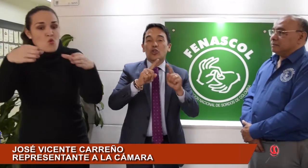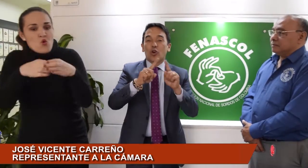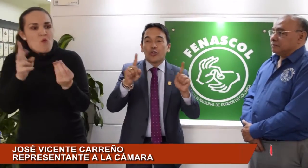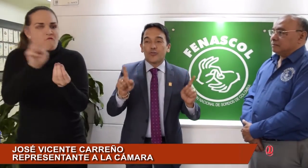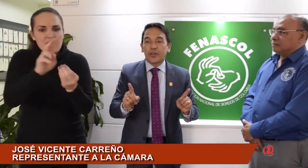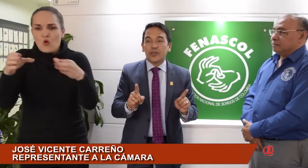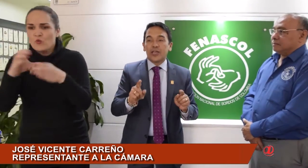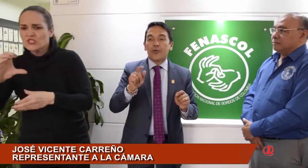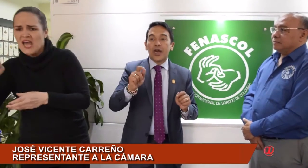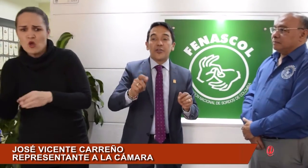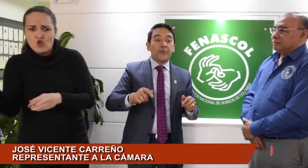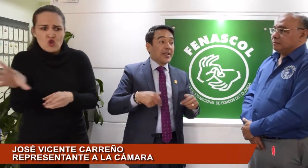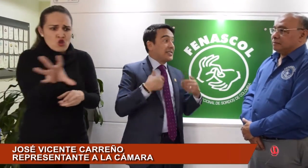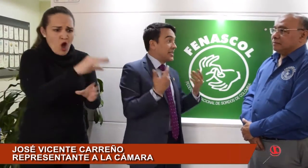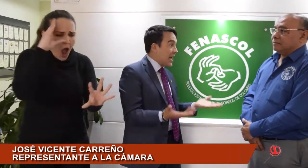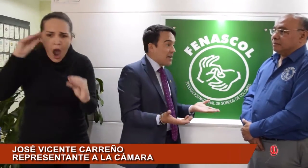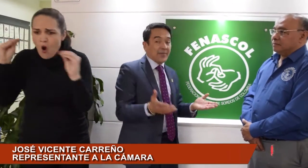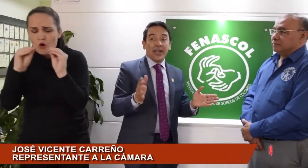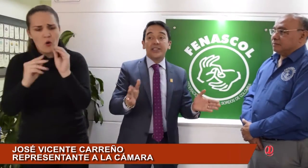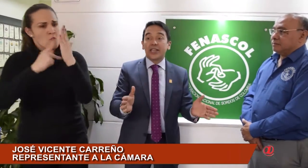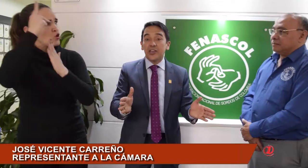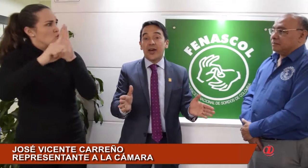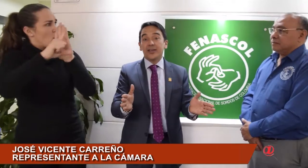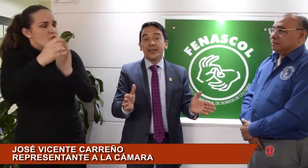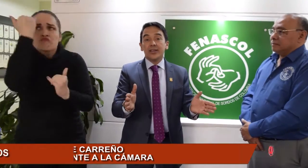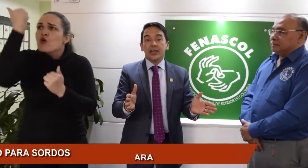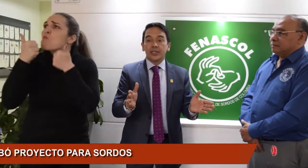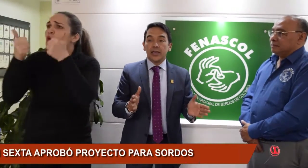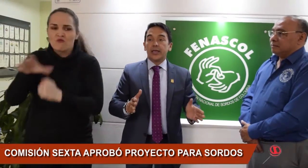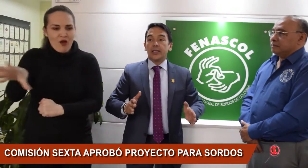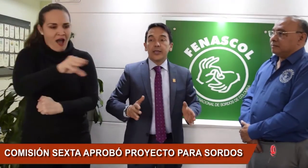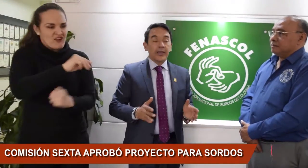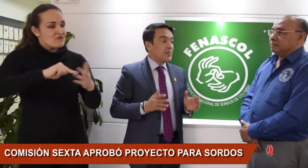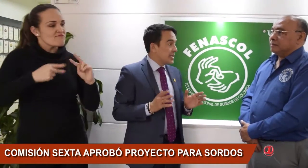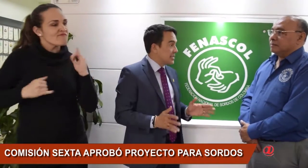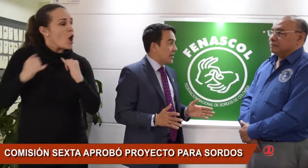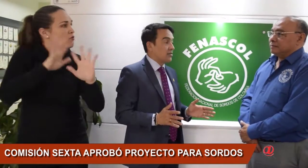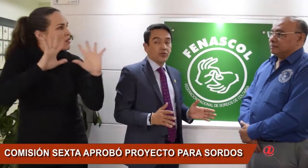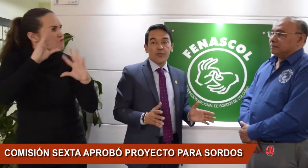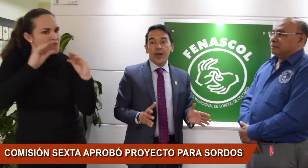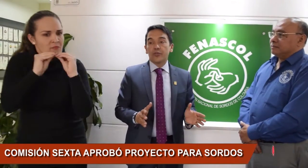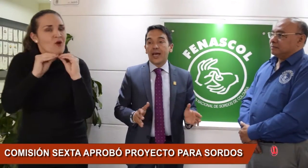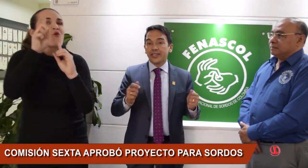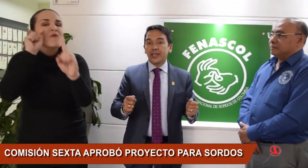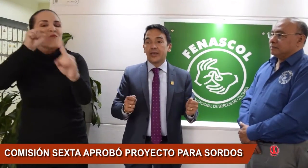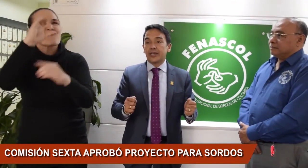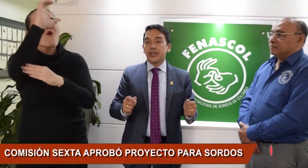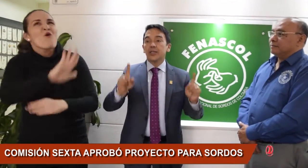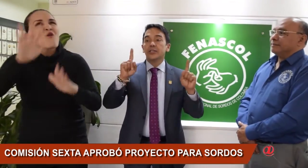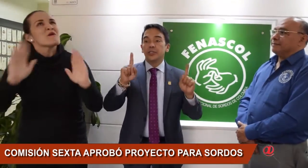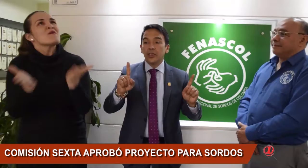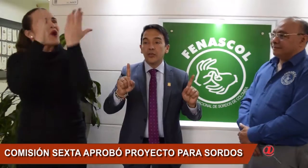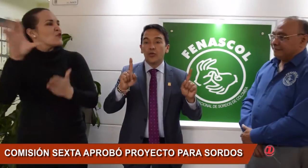Partido Verde, todos los partidos apoyaron y felicitaron además la iniciativa. Es que el bienestar de los colombianos, así